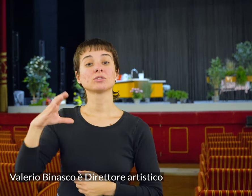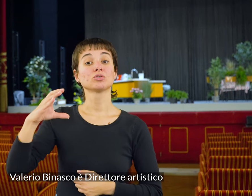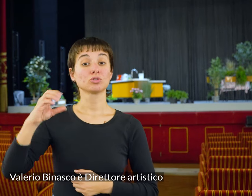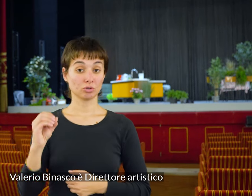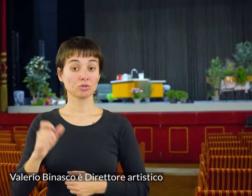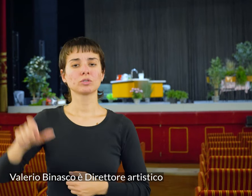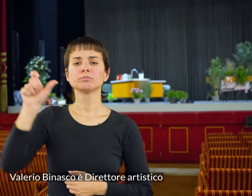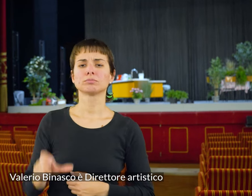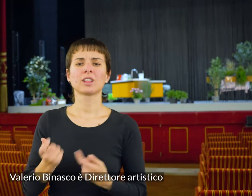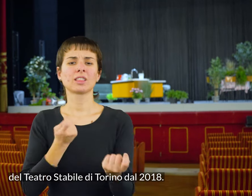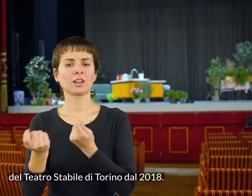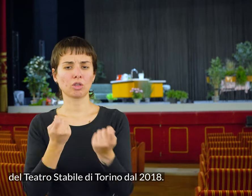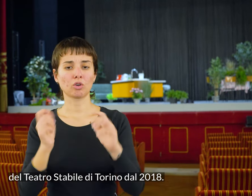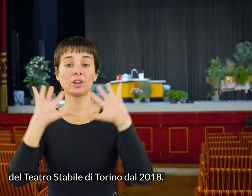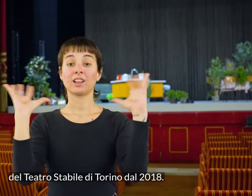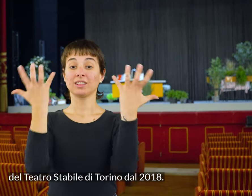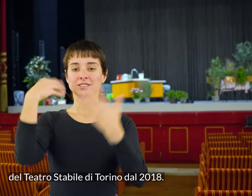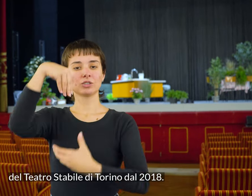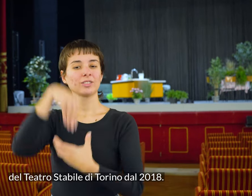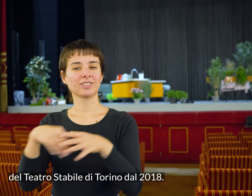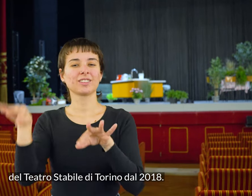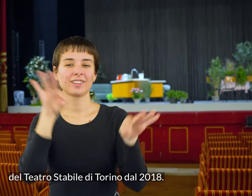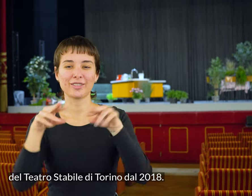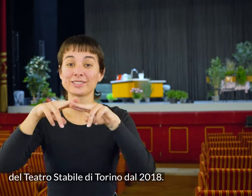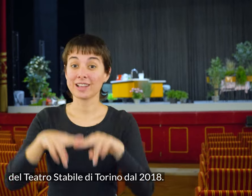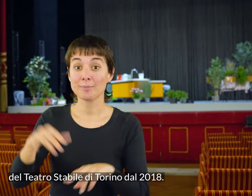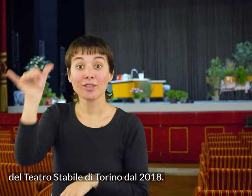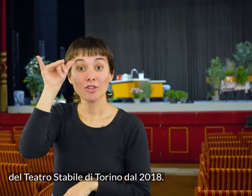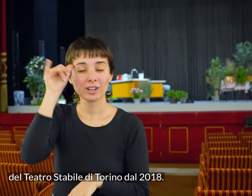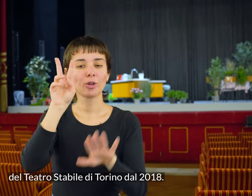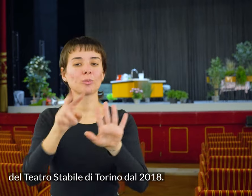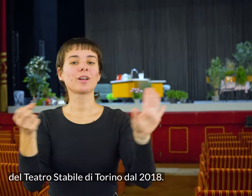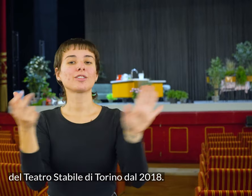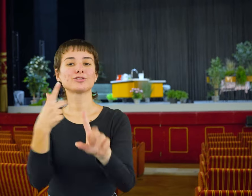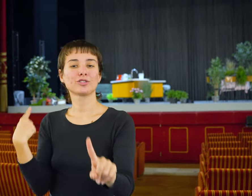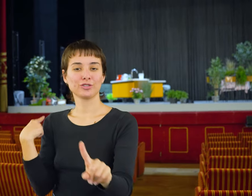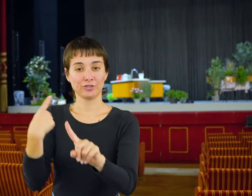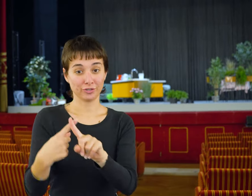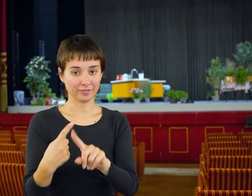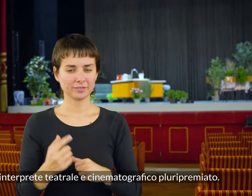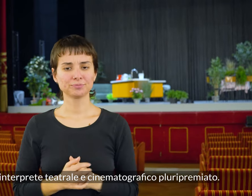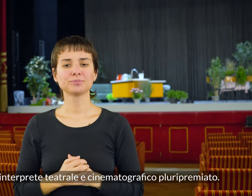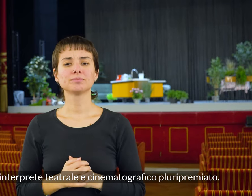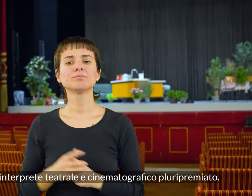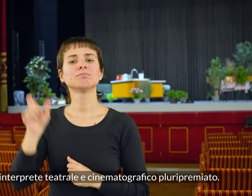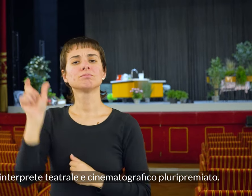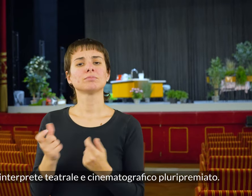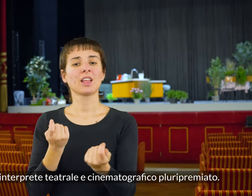direttore artistico del Teatro Stabile di Torino dal 2018. E' regista e